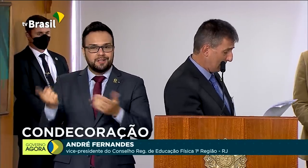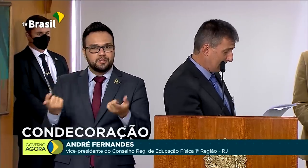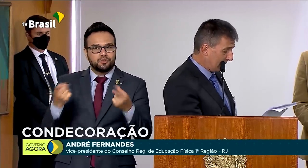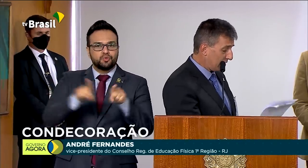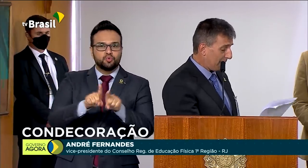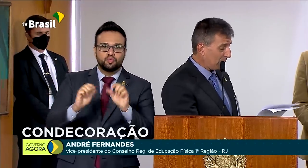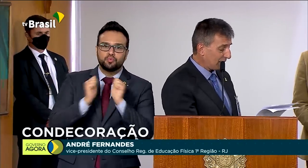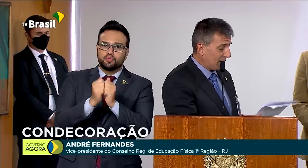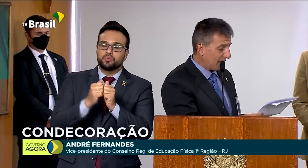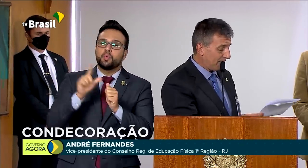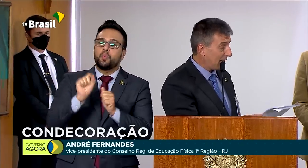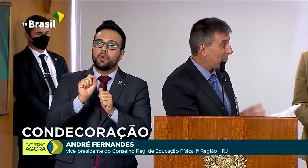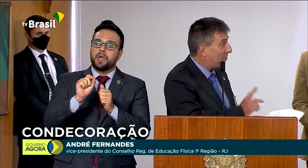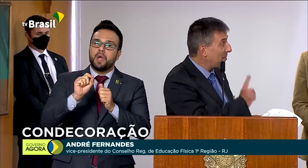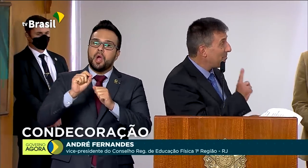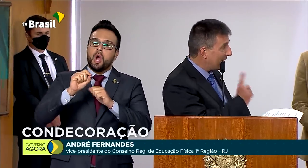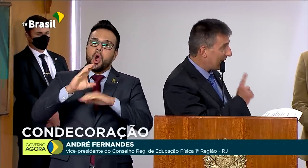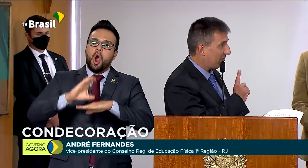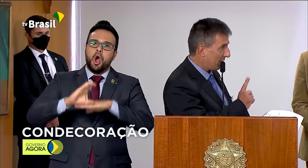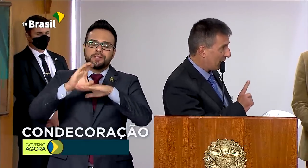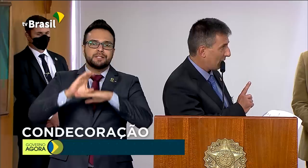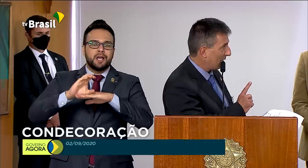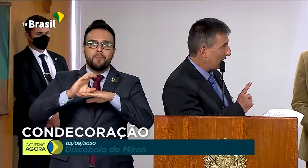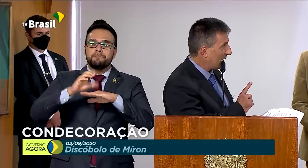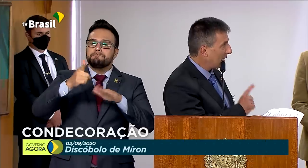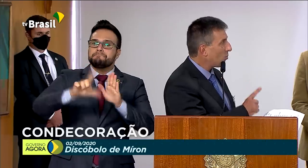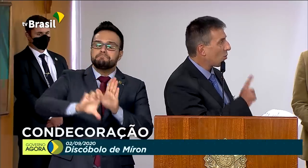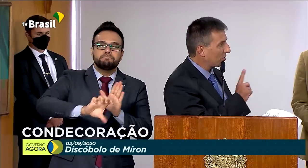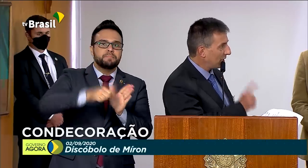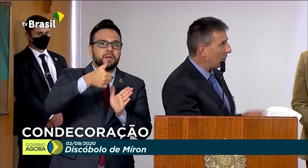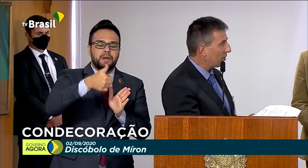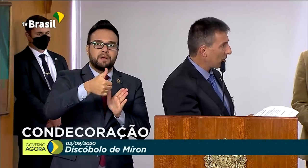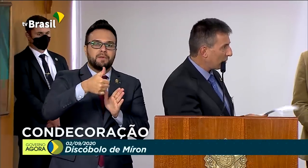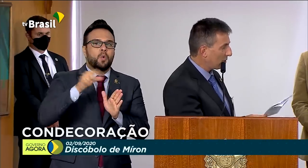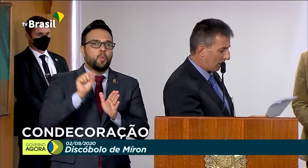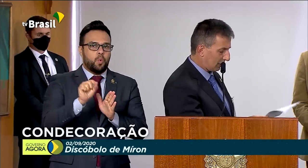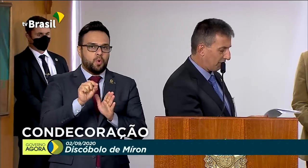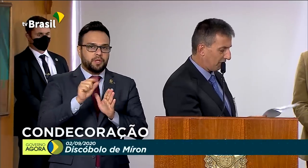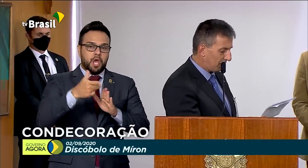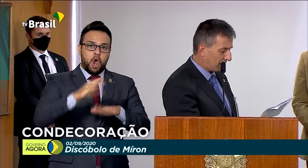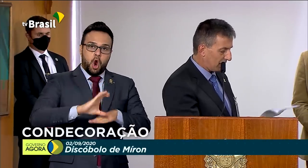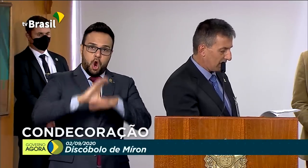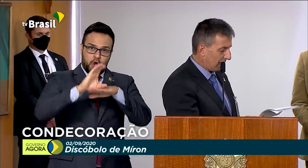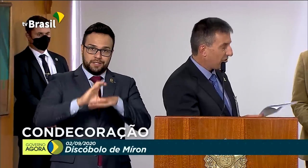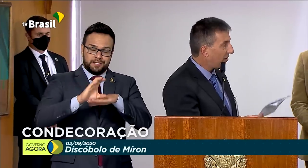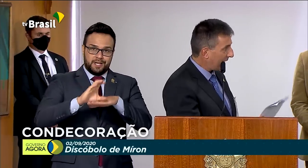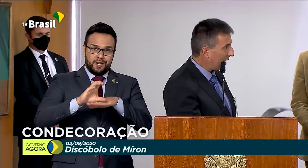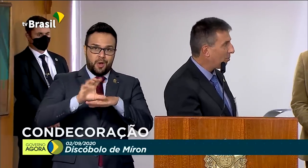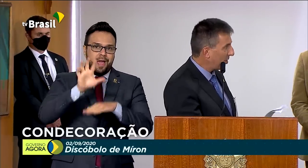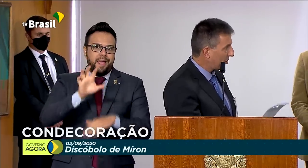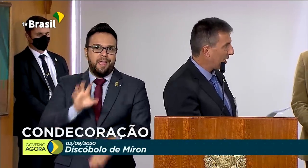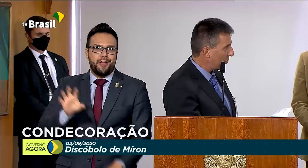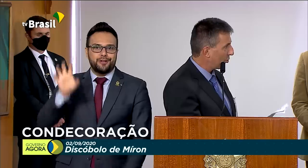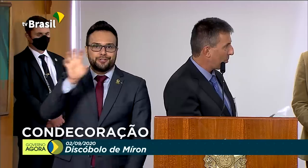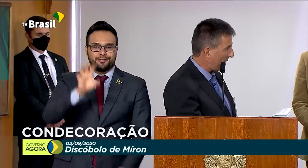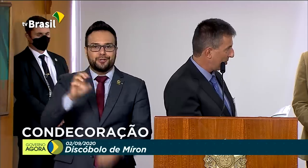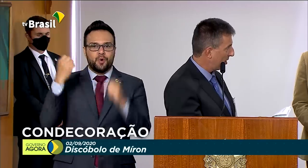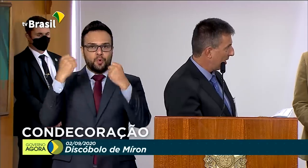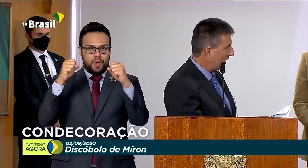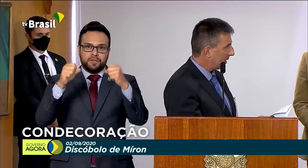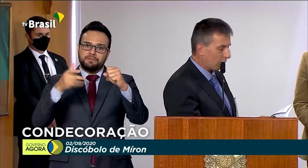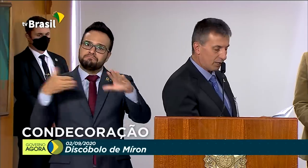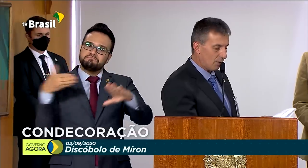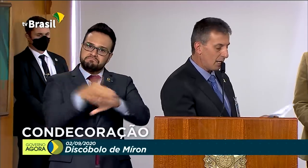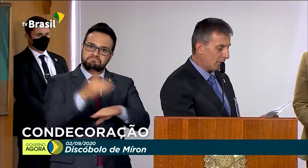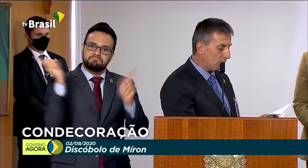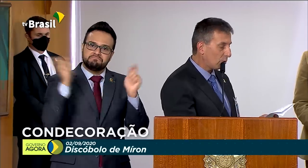conselho de aproximar pela primeira vez que um conselho regional de educação física vai ao Ministério do Esporte.